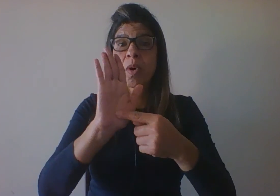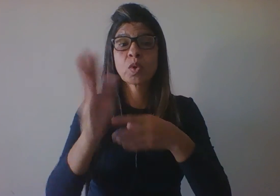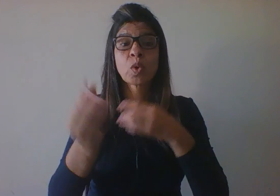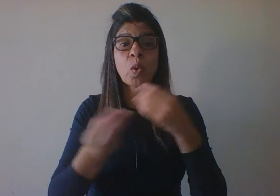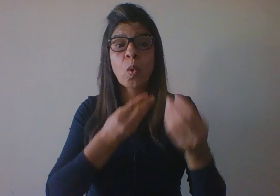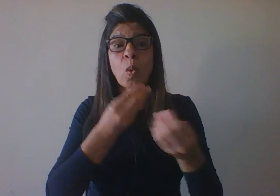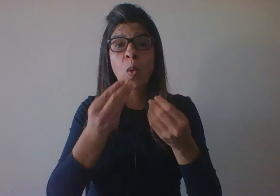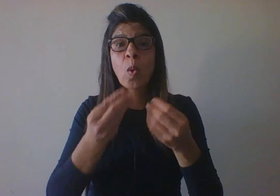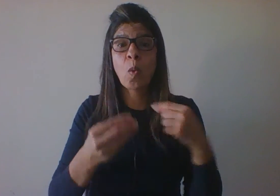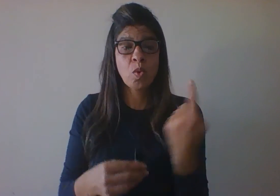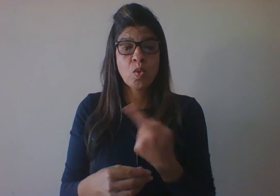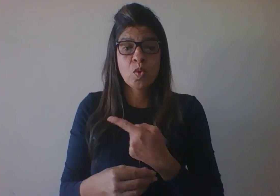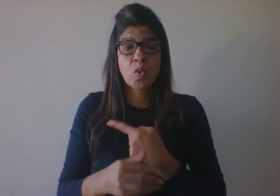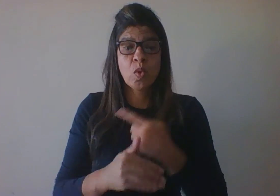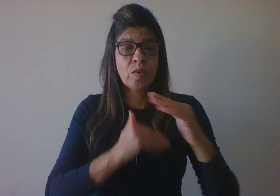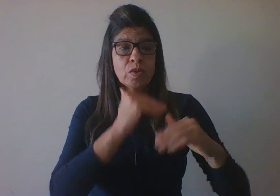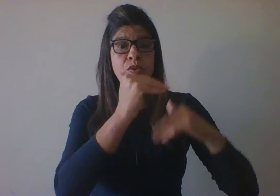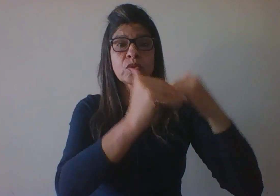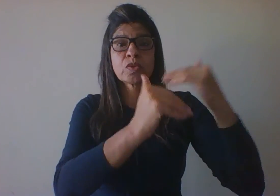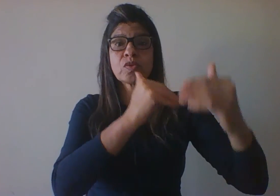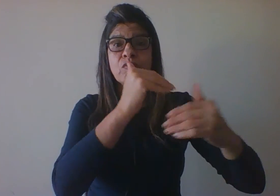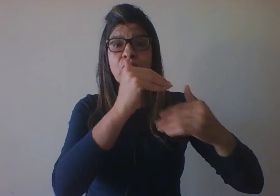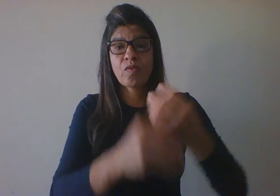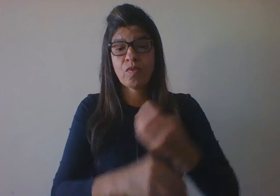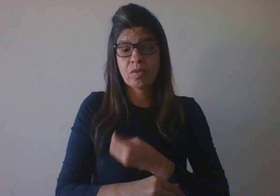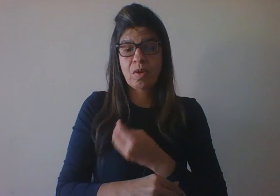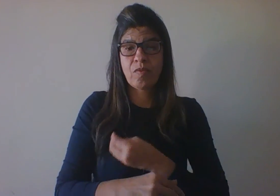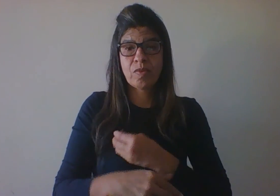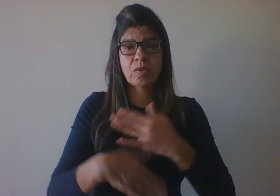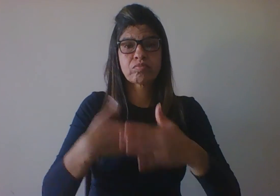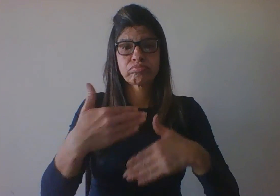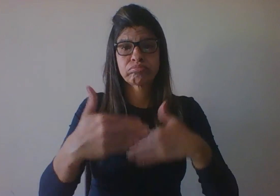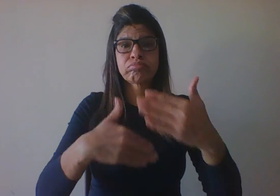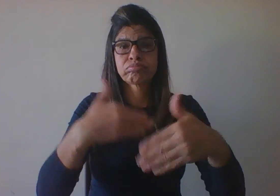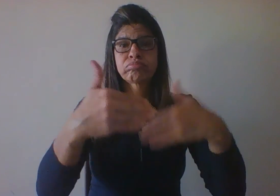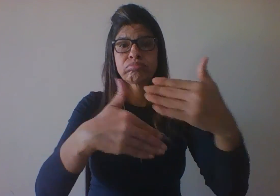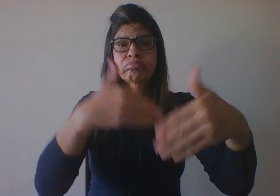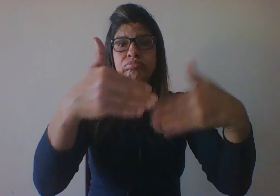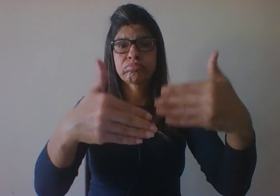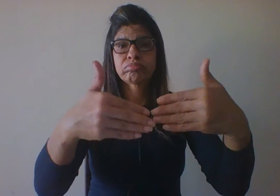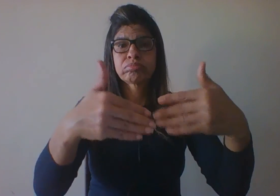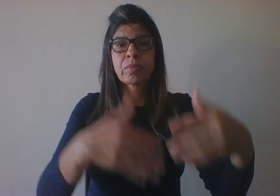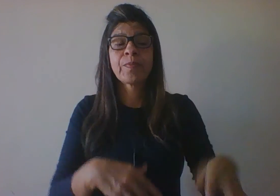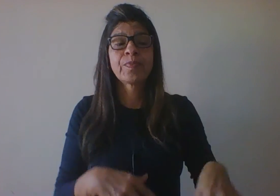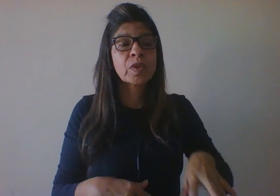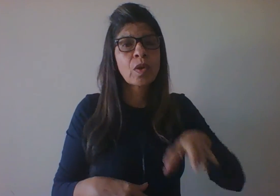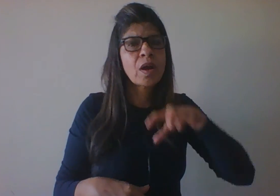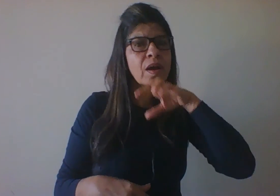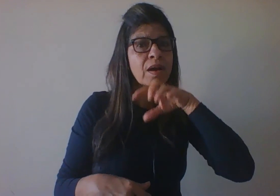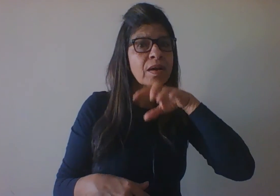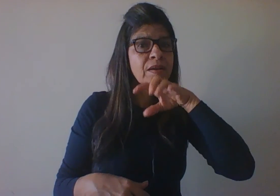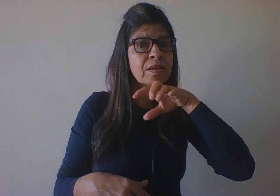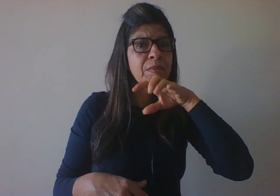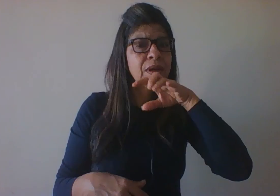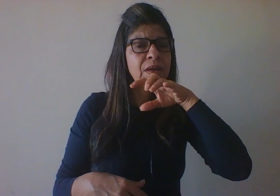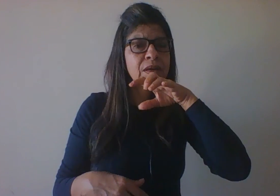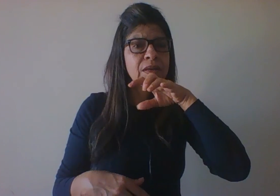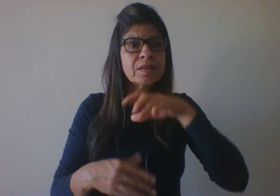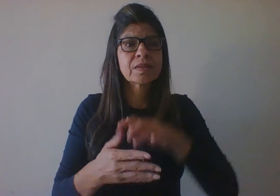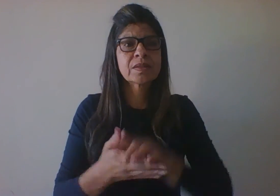Não obstante, diferente dos demais animais, nós somos seres que estão imersos em cultura.